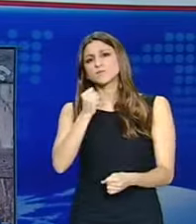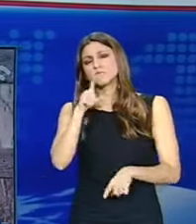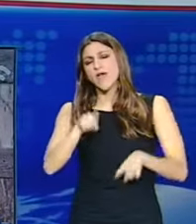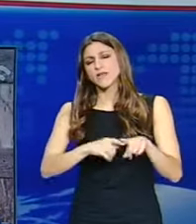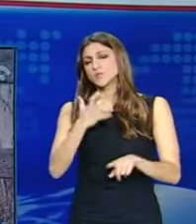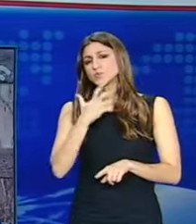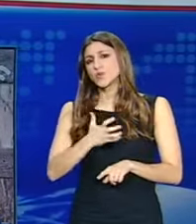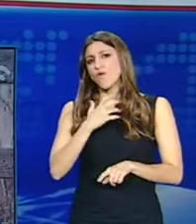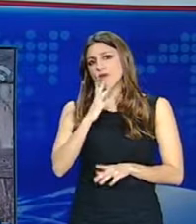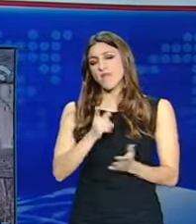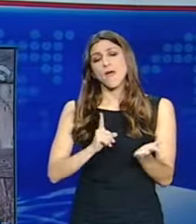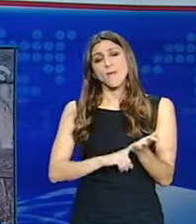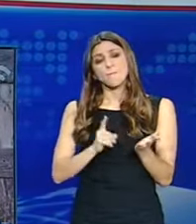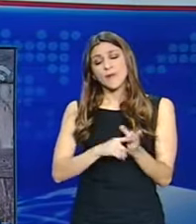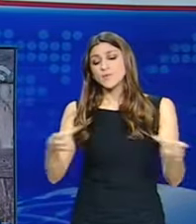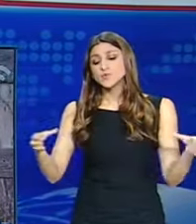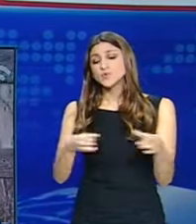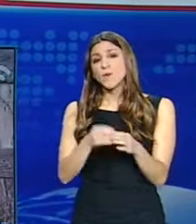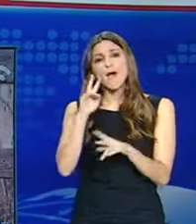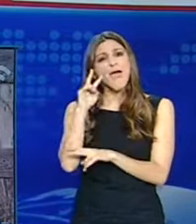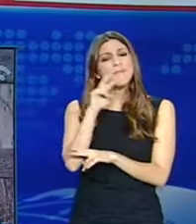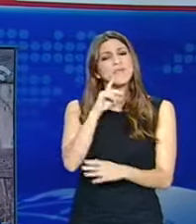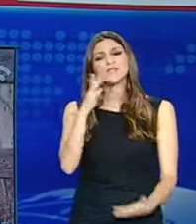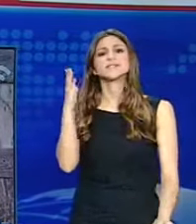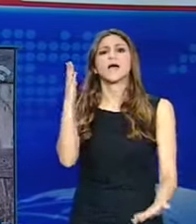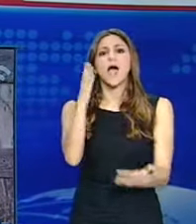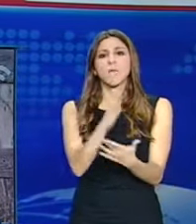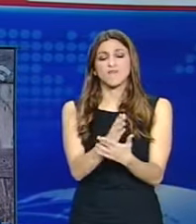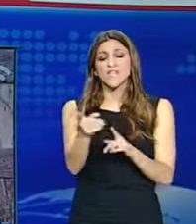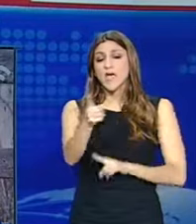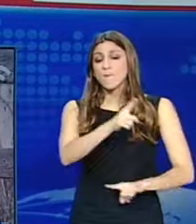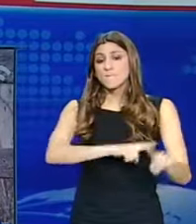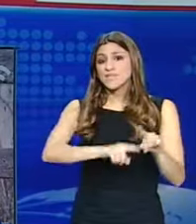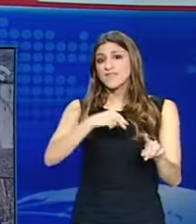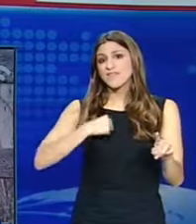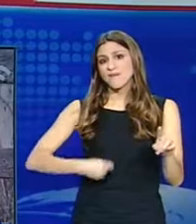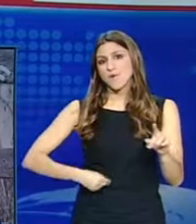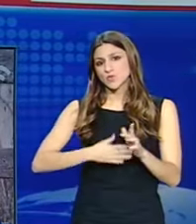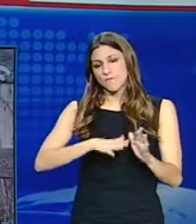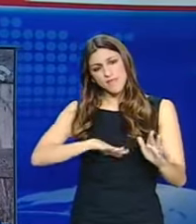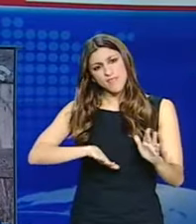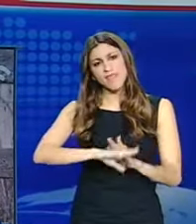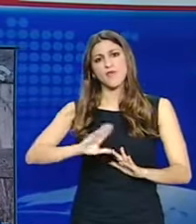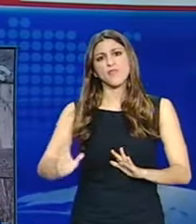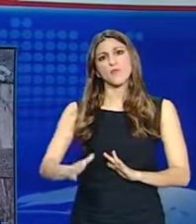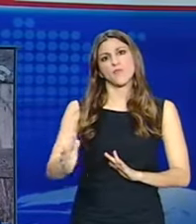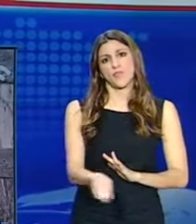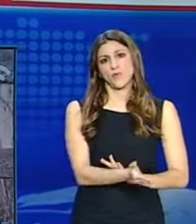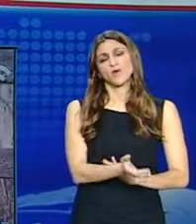αναμένει το πόρισμα του σώματος επιθεωρητών για να αποφασιστεί ποιες υποθέσεις επισήρουν την οριστική πάυση των υπαλλήλων σύμφωνα με τις προβλέψεις της